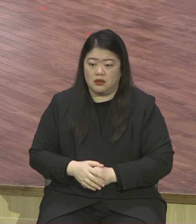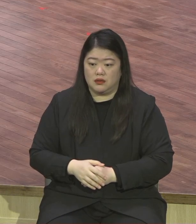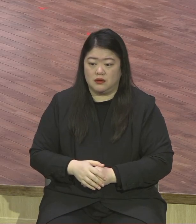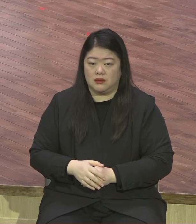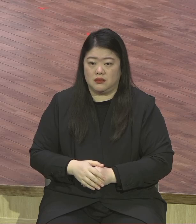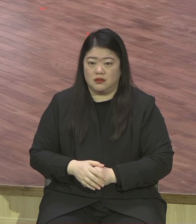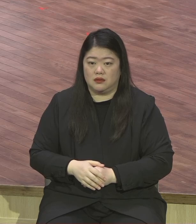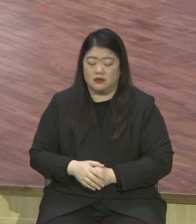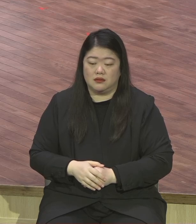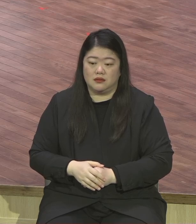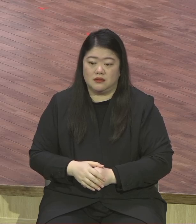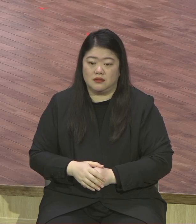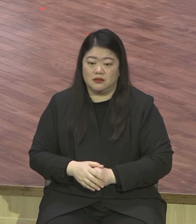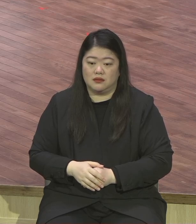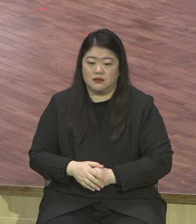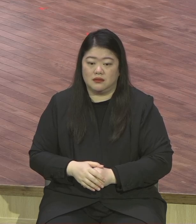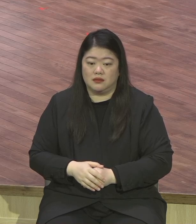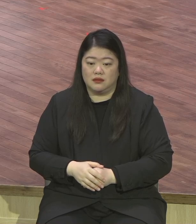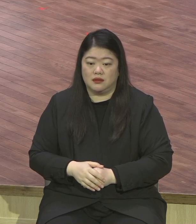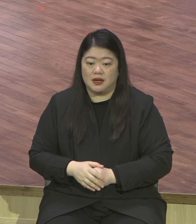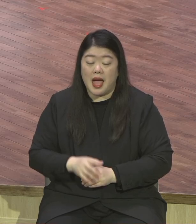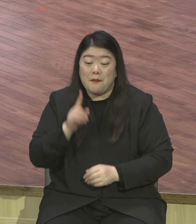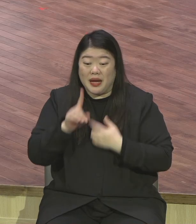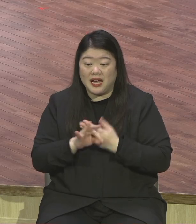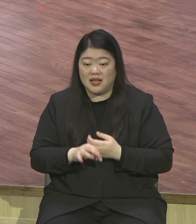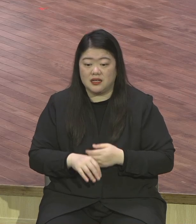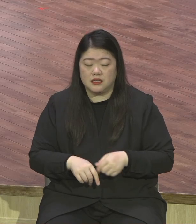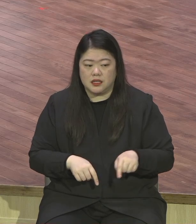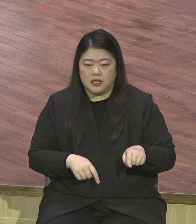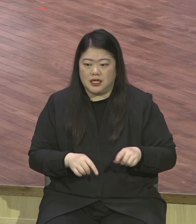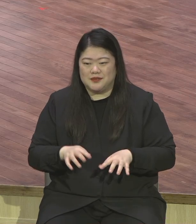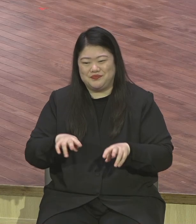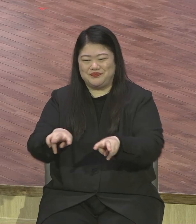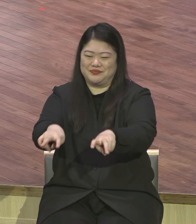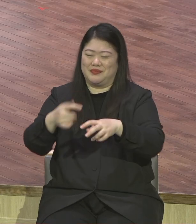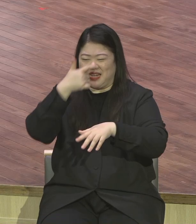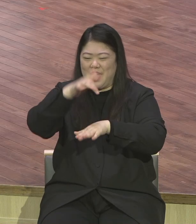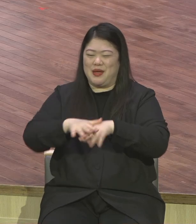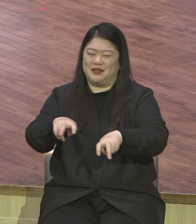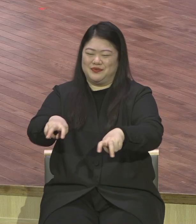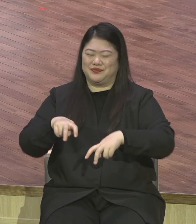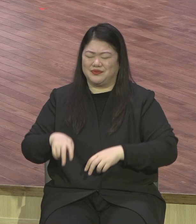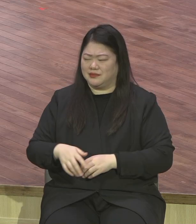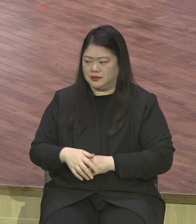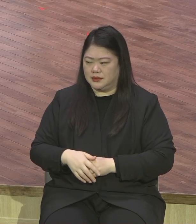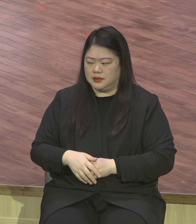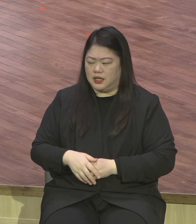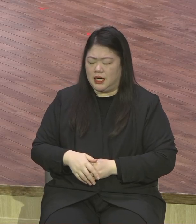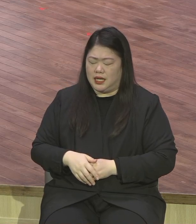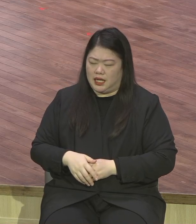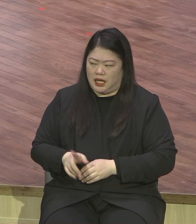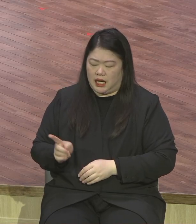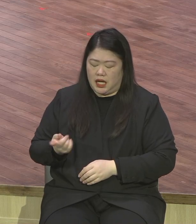미운 사람 하나만 있으면 은혜 못 받습니다 교회 와서 제 인간적 꼴 보기 싫어 동수도 보기 싫어